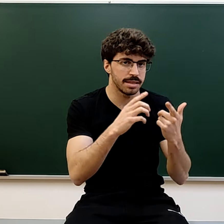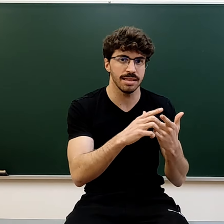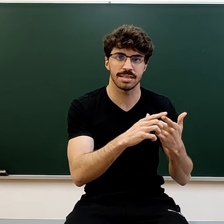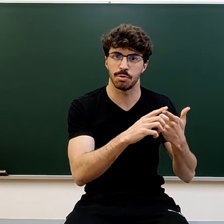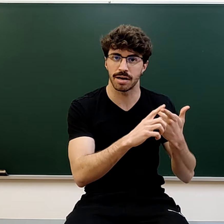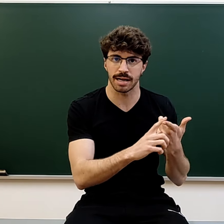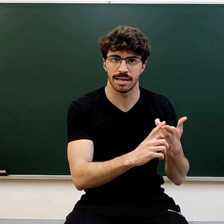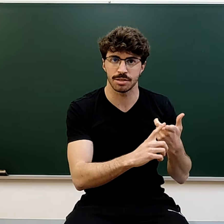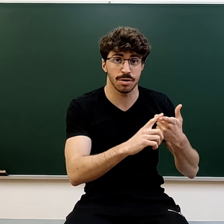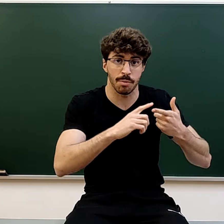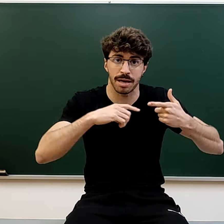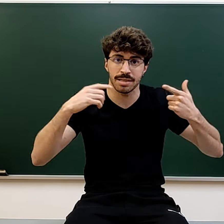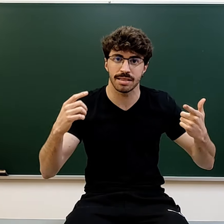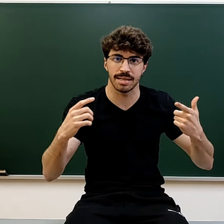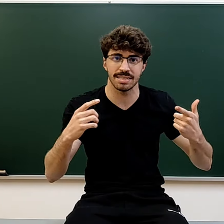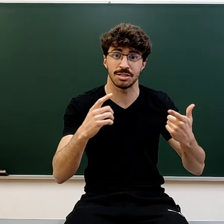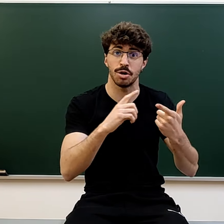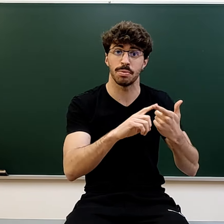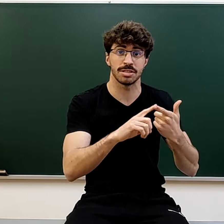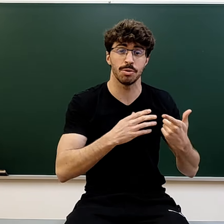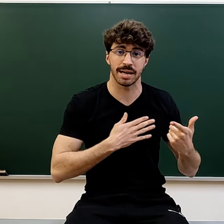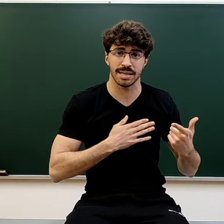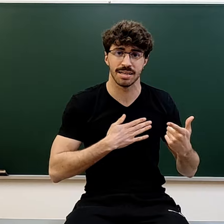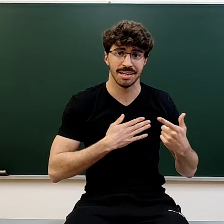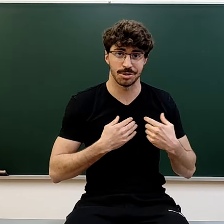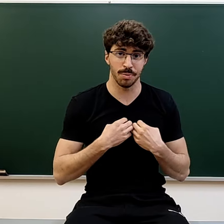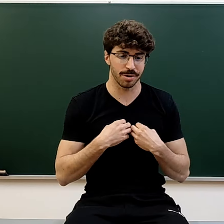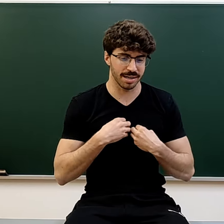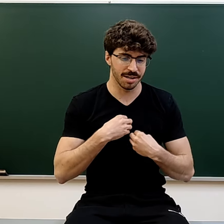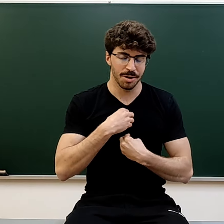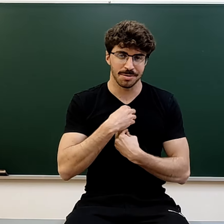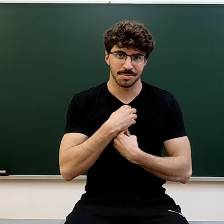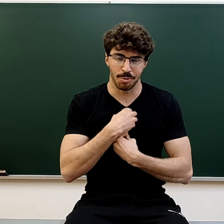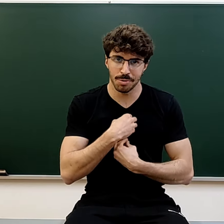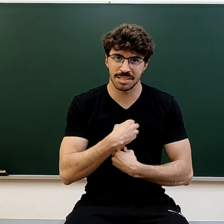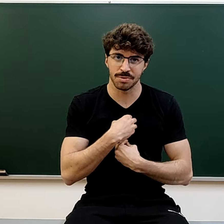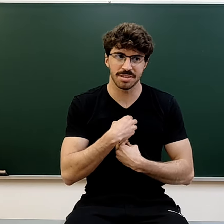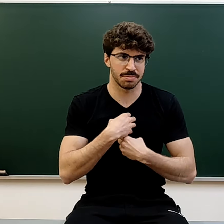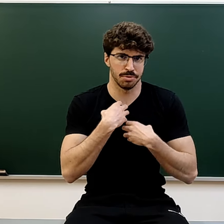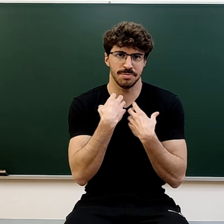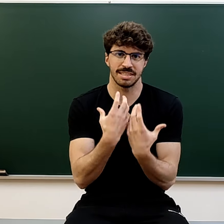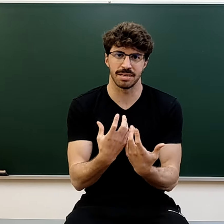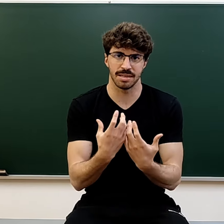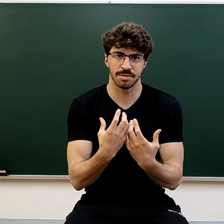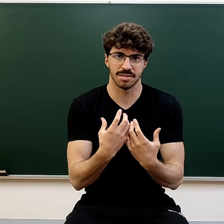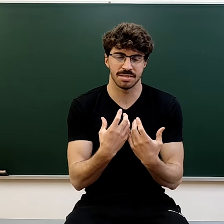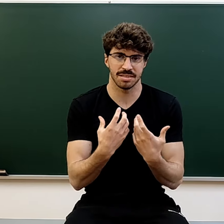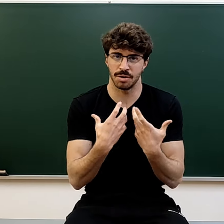intenta ser un crack en eso, aunque no te interese, solo por ser un crack, solo porque uno mismo es mucho más divertido ser